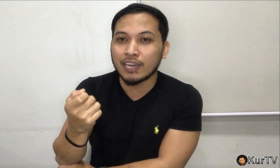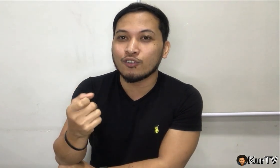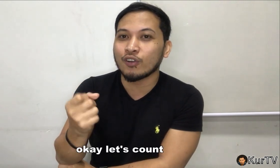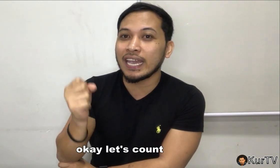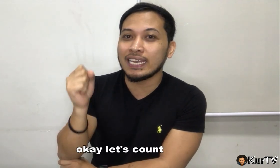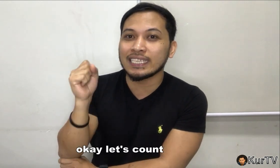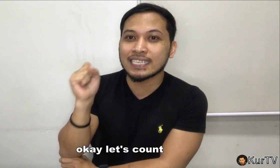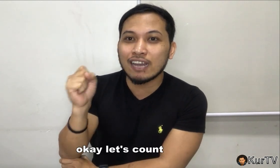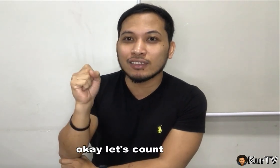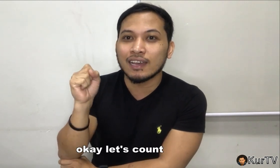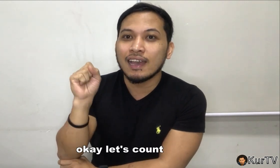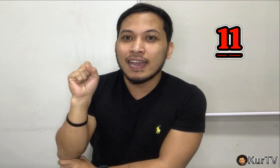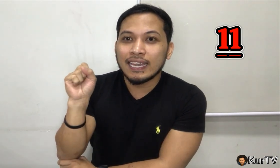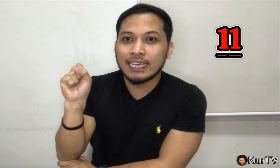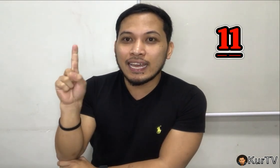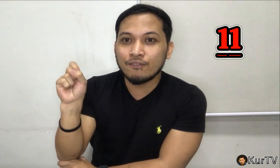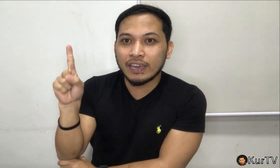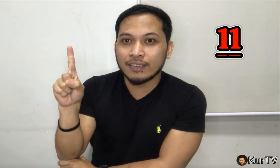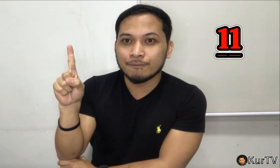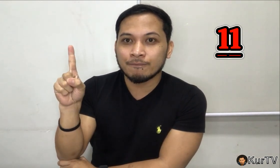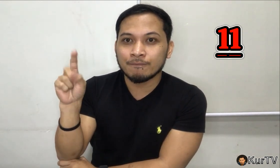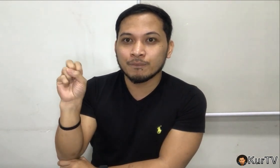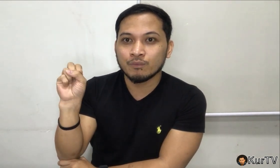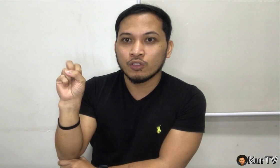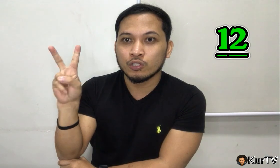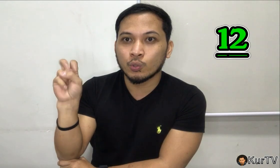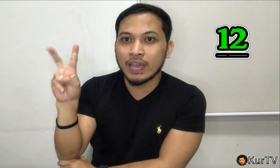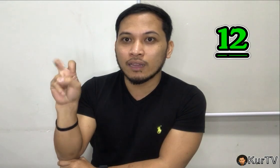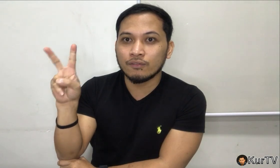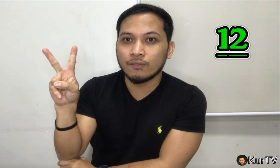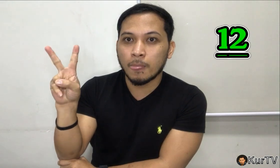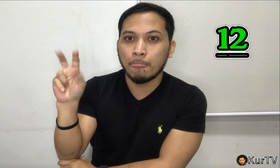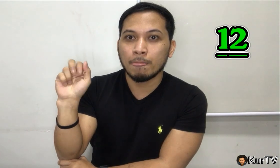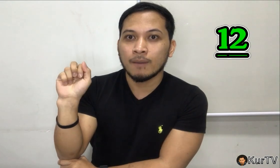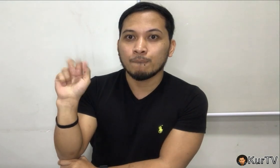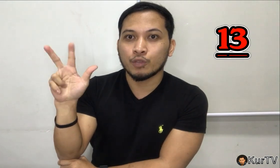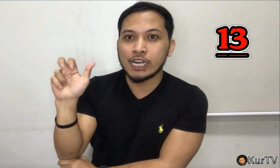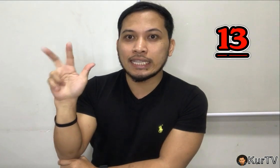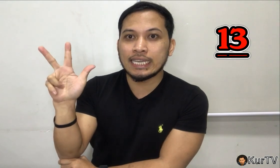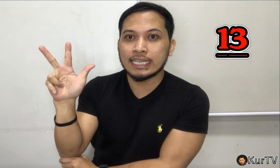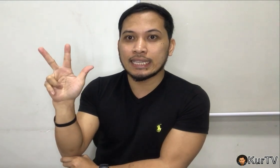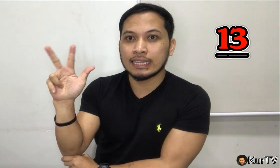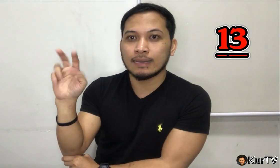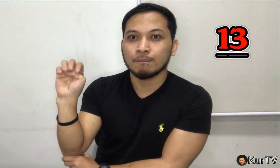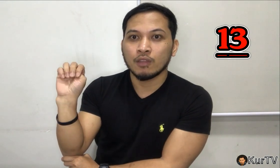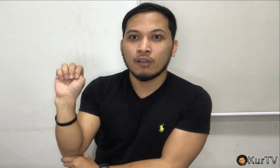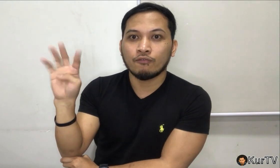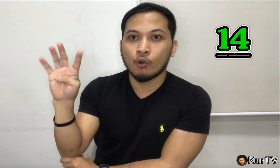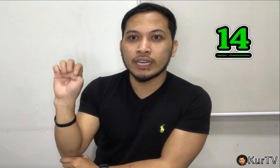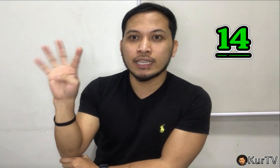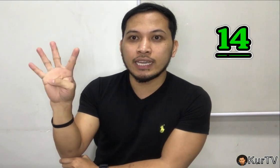pala. Okay, let's count. 11, 12, 13, 14,